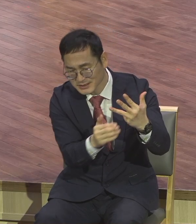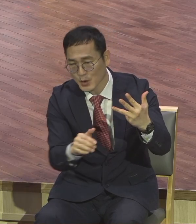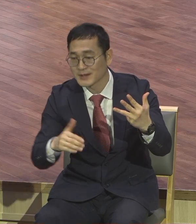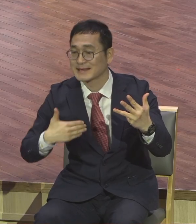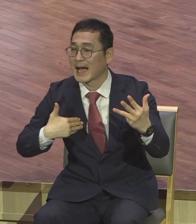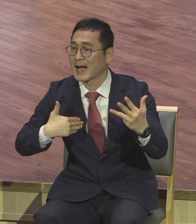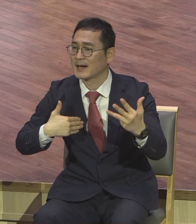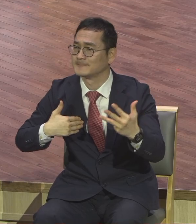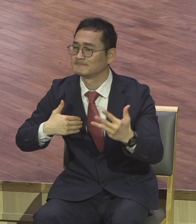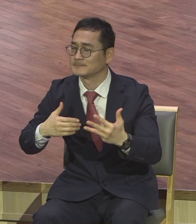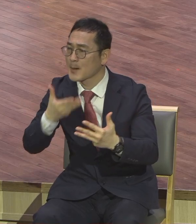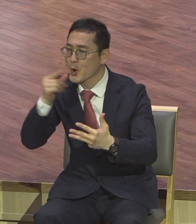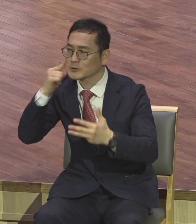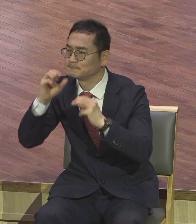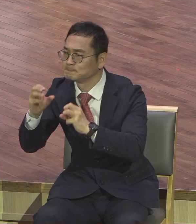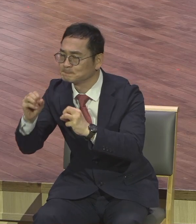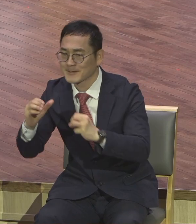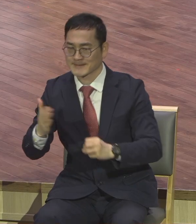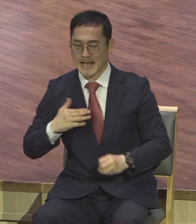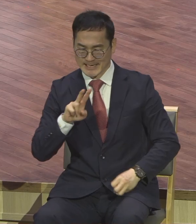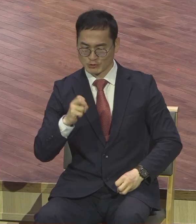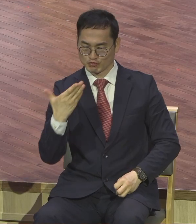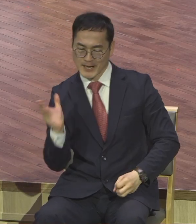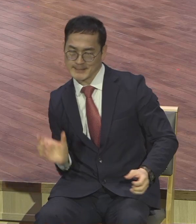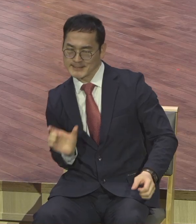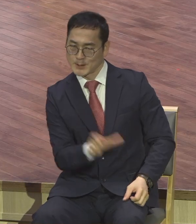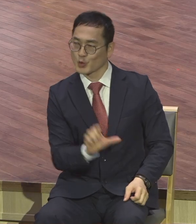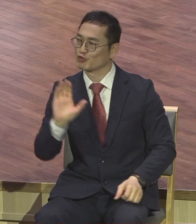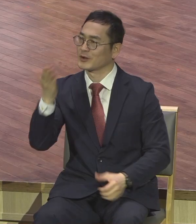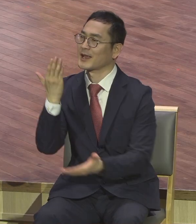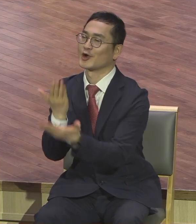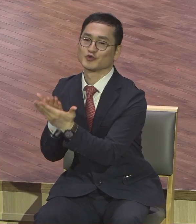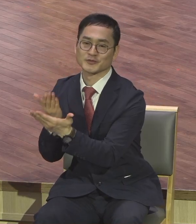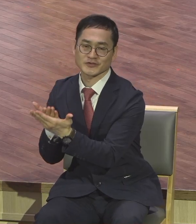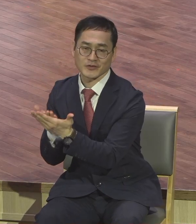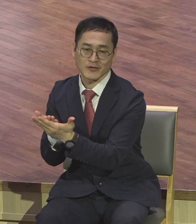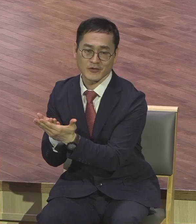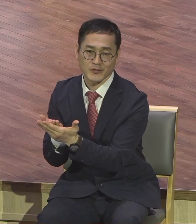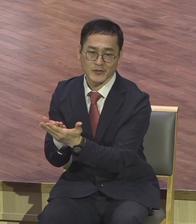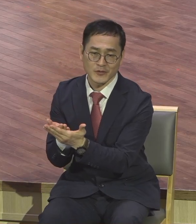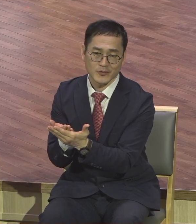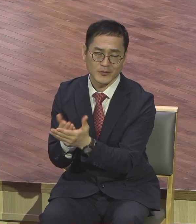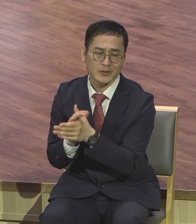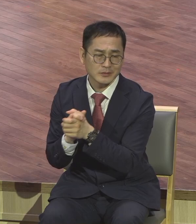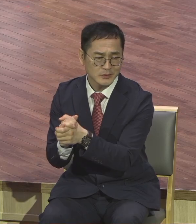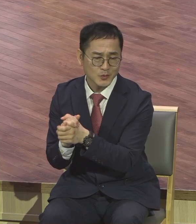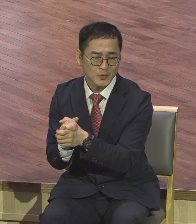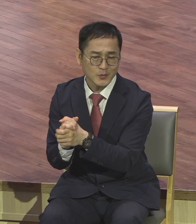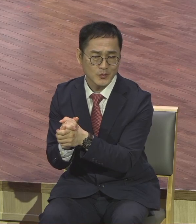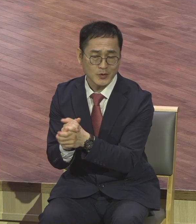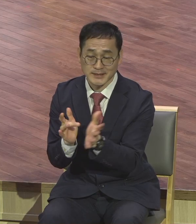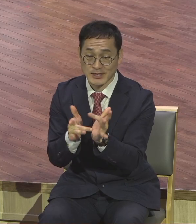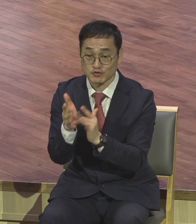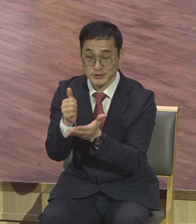사도행견 29장이 되게 하야 주옵사사 예수 그리고 십자가 대속과 부활의 복음은 또 다른